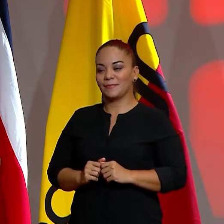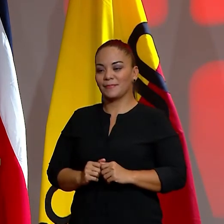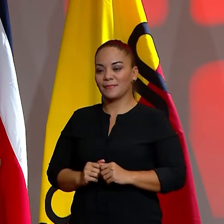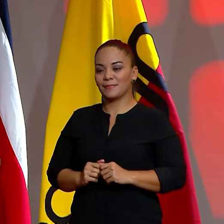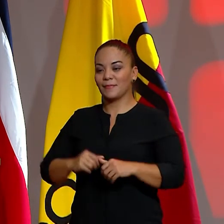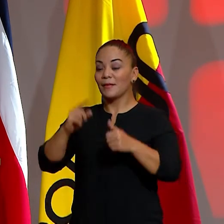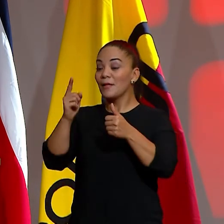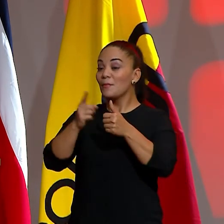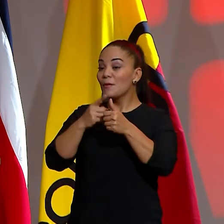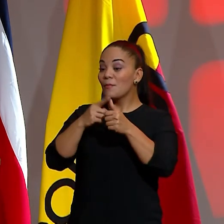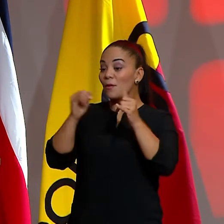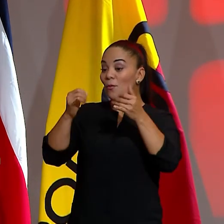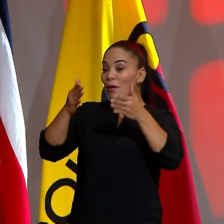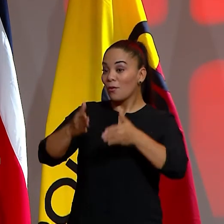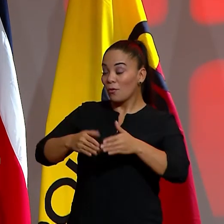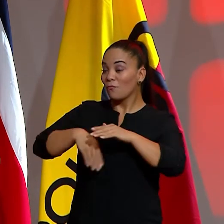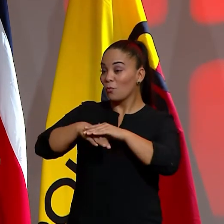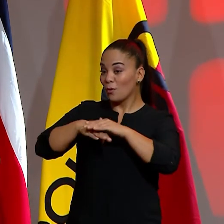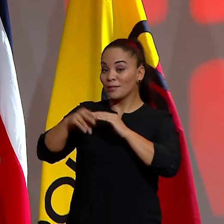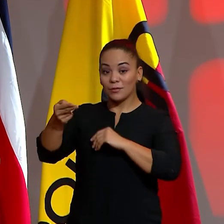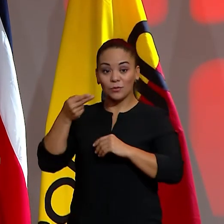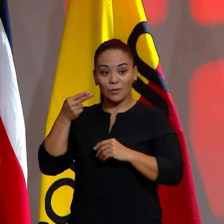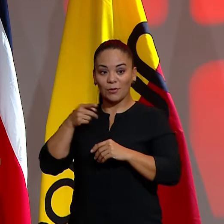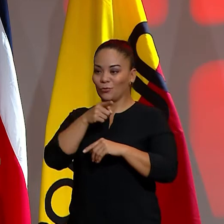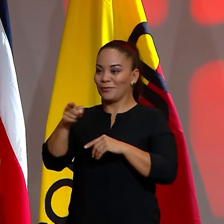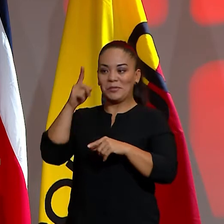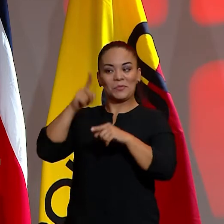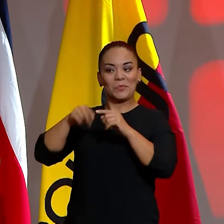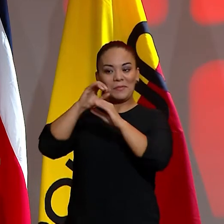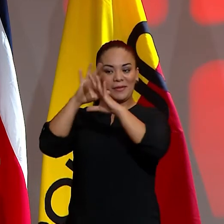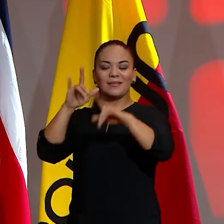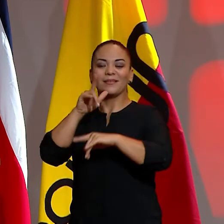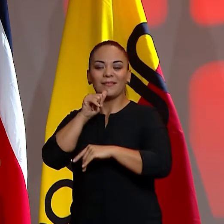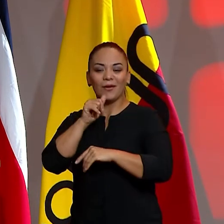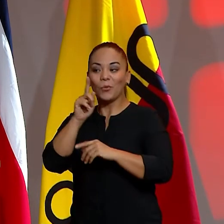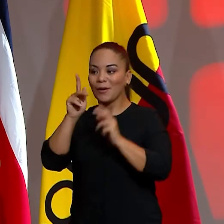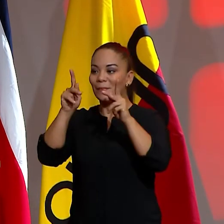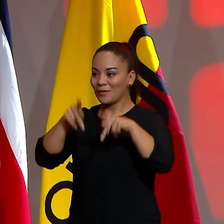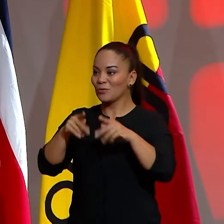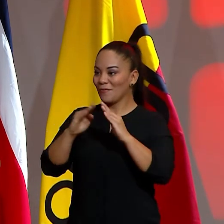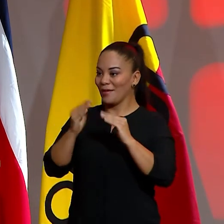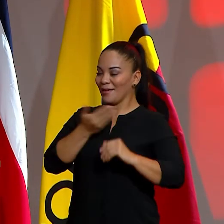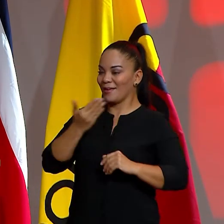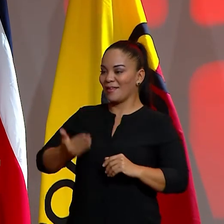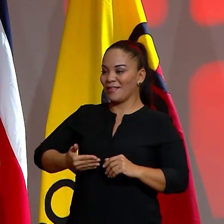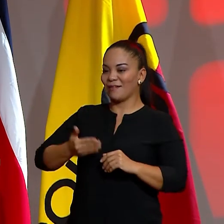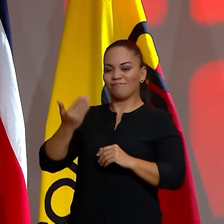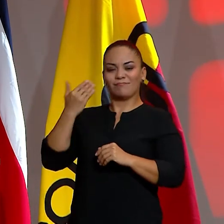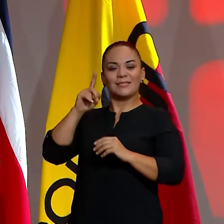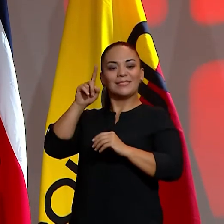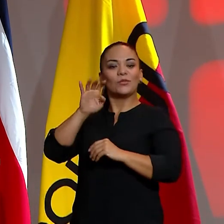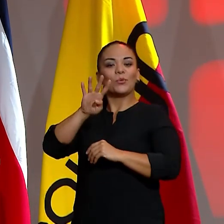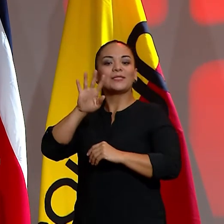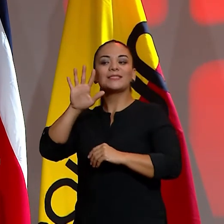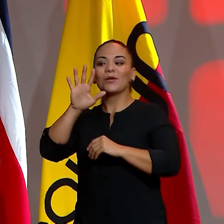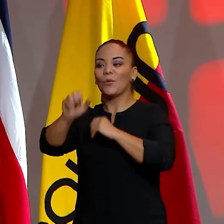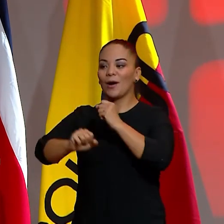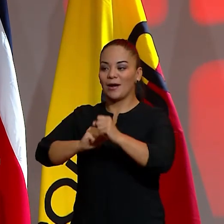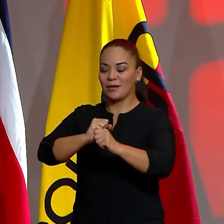El primer futbolista de la historia, ustedes no pueden imaginarse, fue un ciudadano herediano hace 145 años.